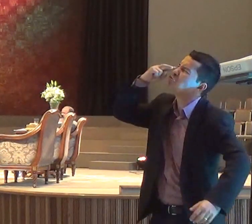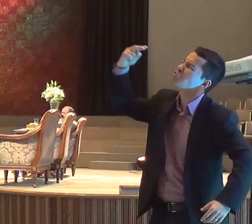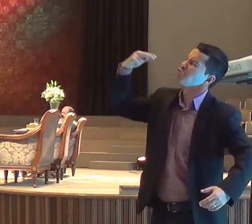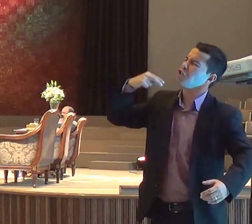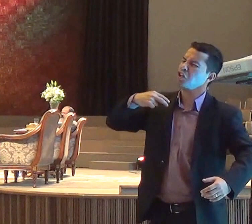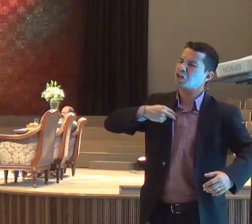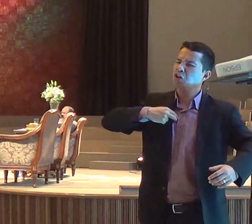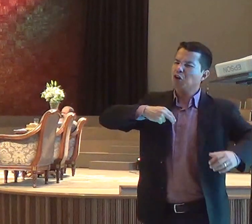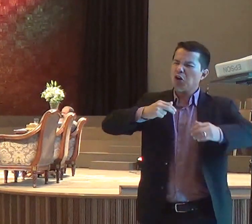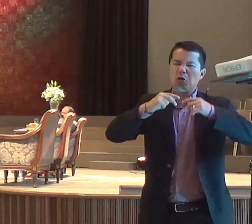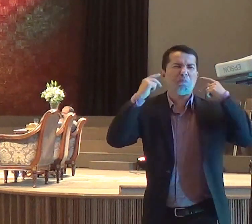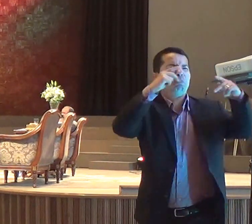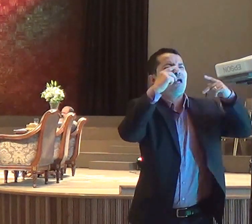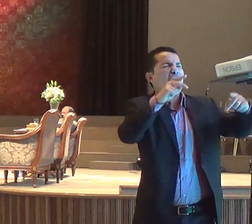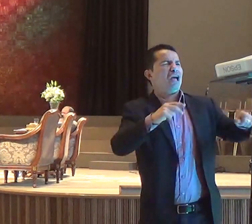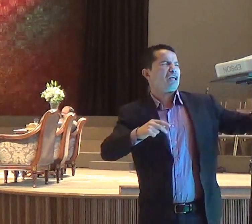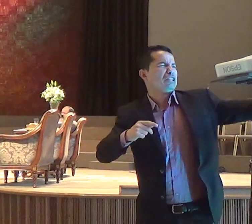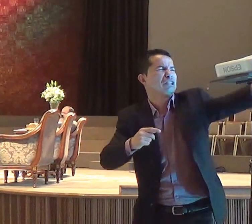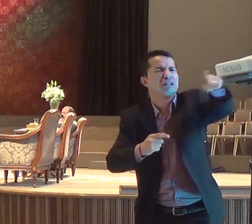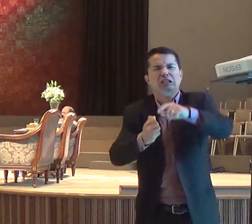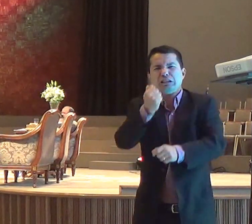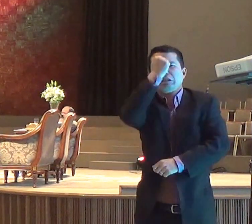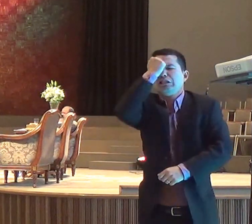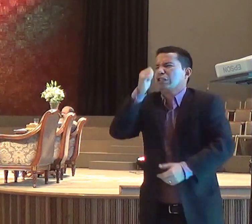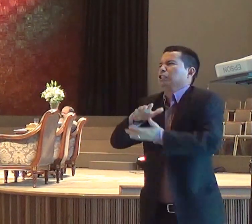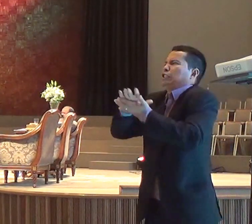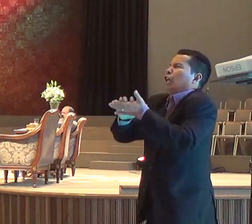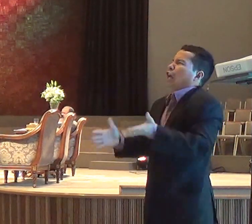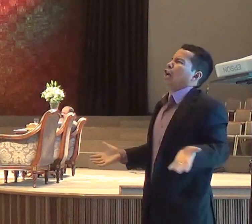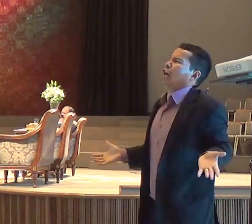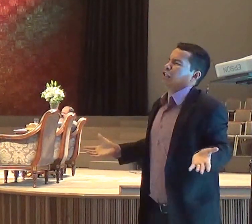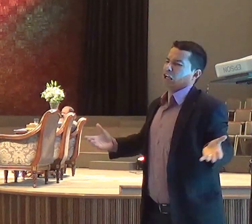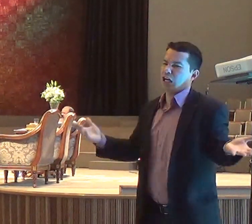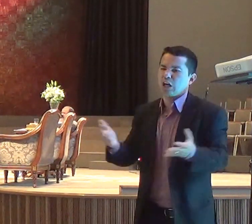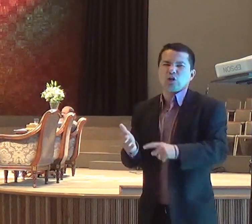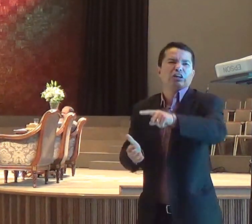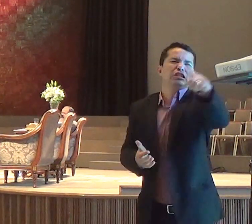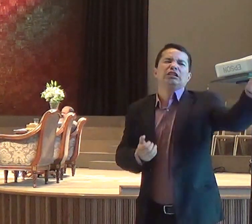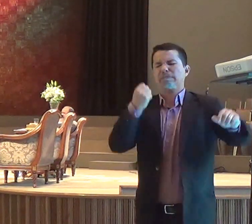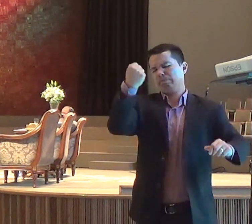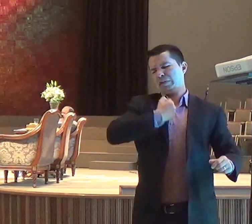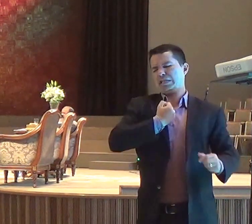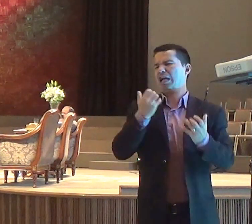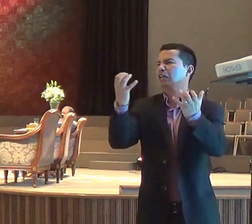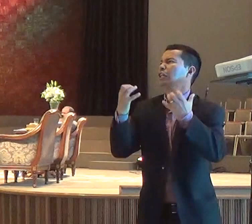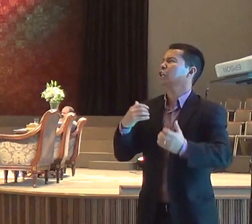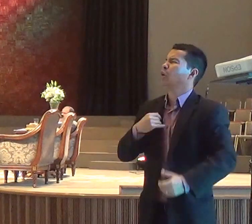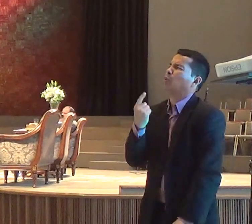entrar numa aldeia, porque alguém vai me denunciar, não sobrou ninguém, eu sou o único,